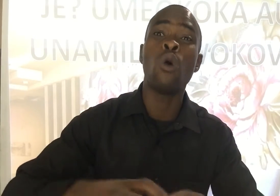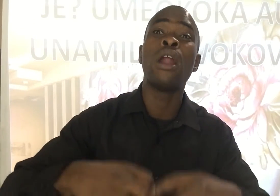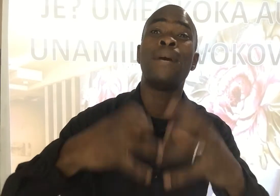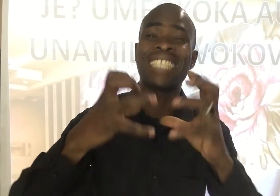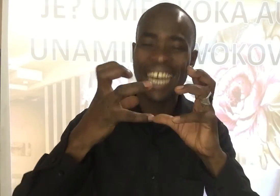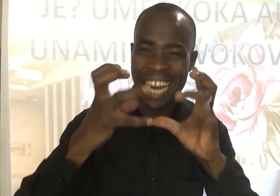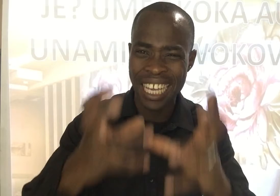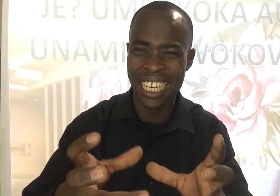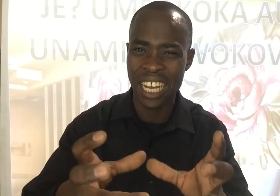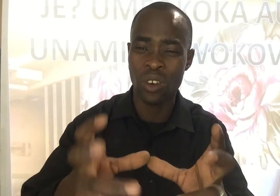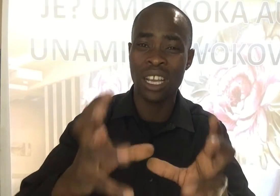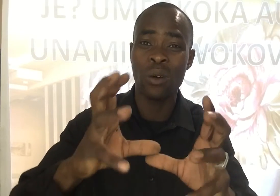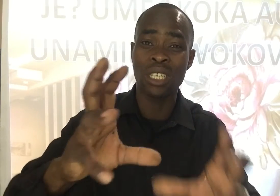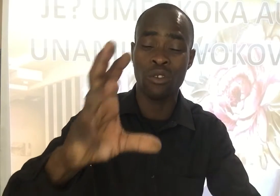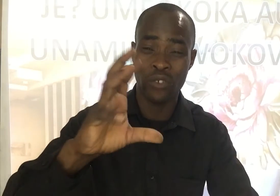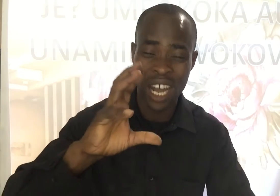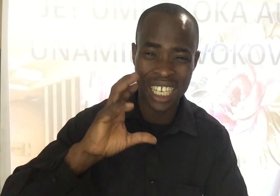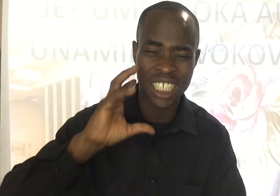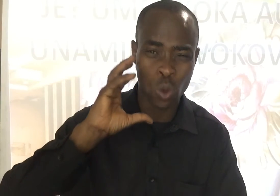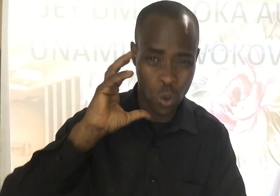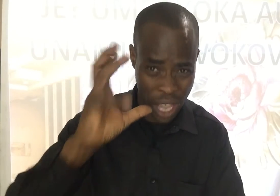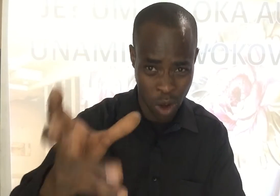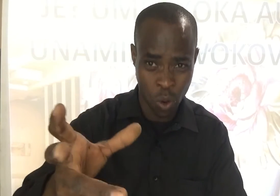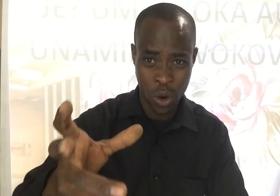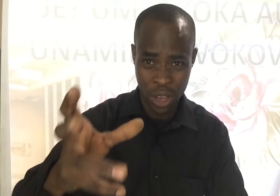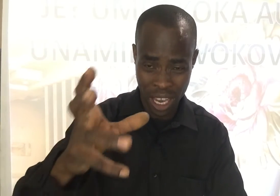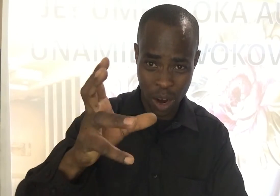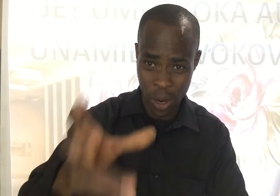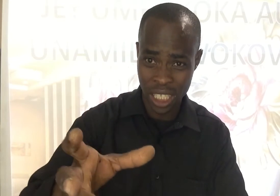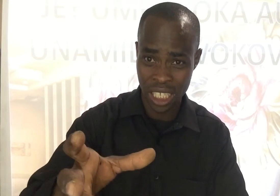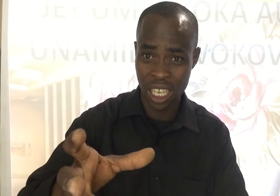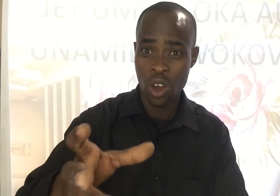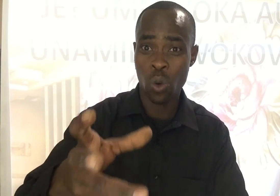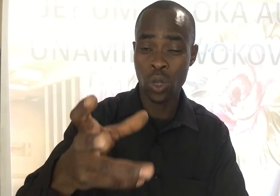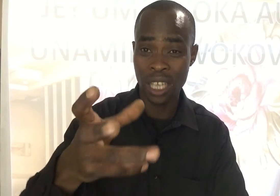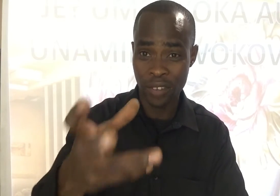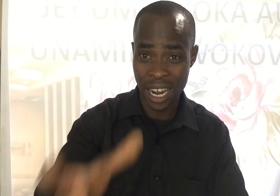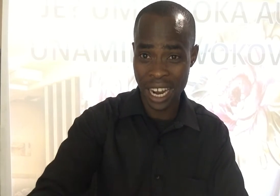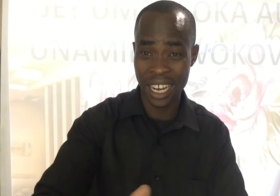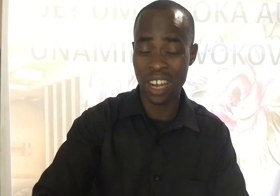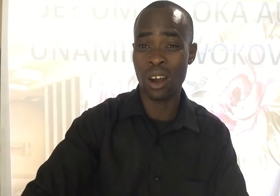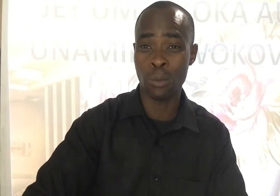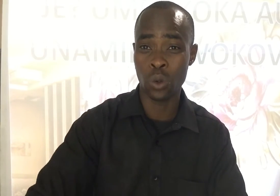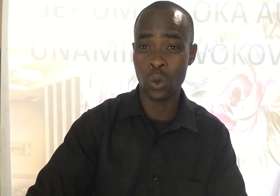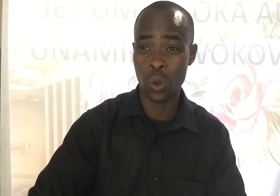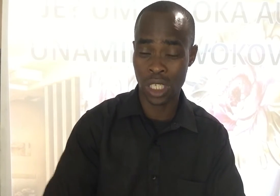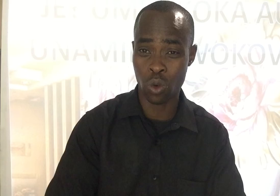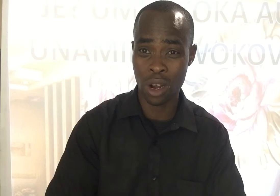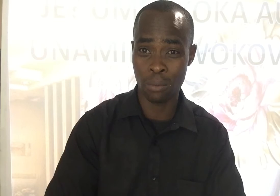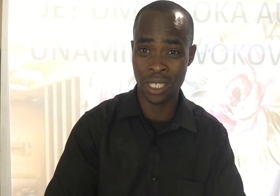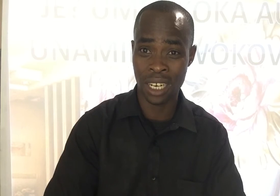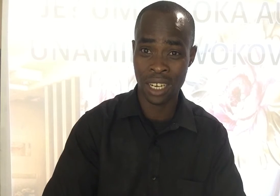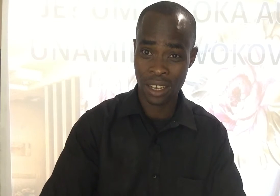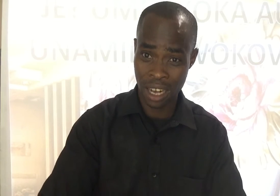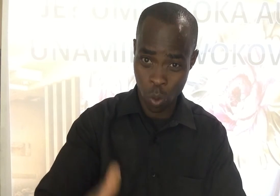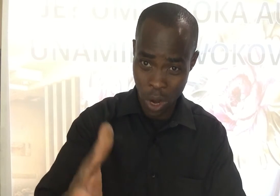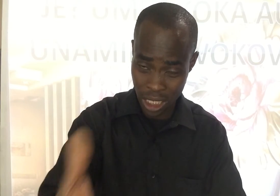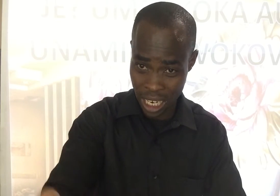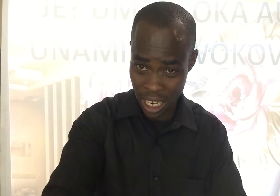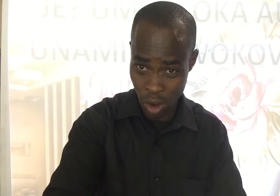Unapatana na hili neno Ikaweze kufanya siku yako Ikaweze Kutafakari neno la mungu Usiku na mjama Na kuwacha na neno